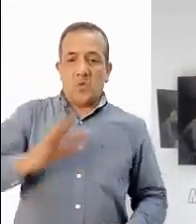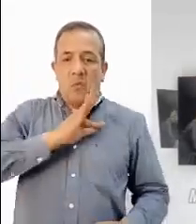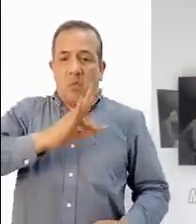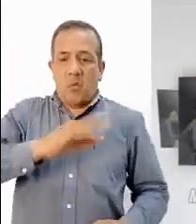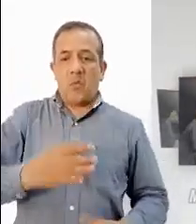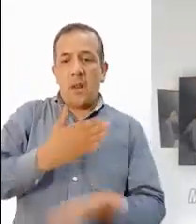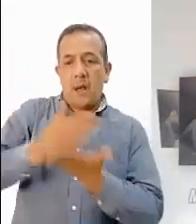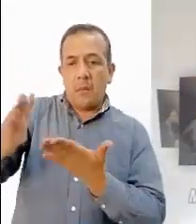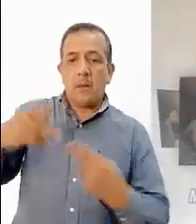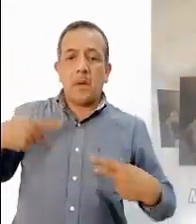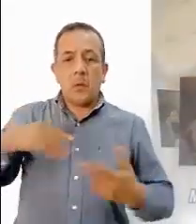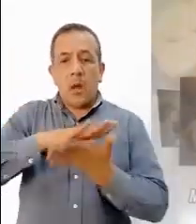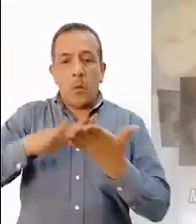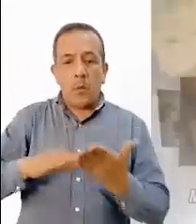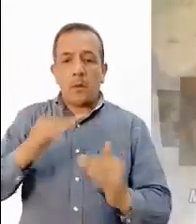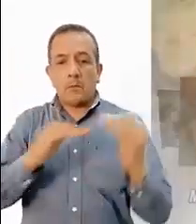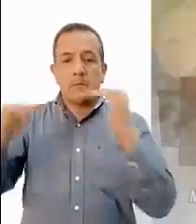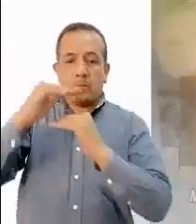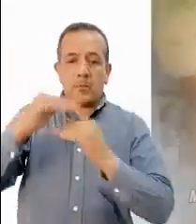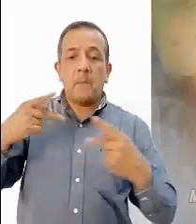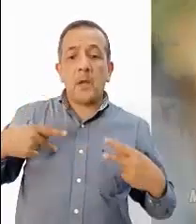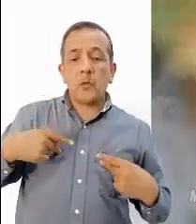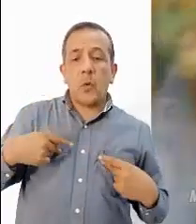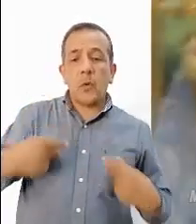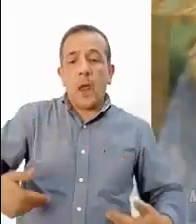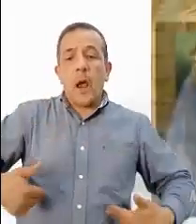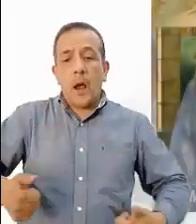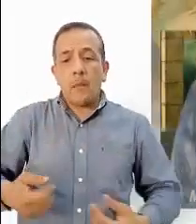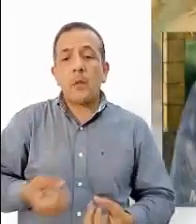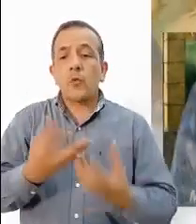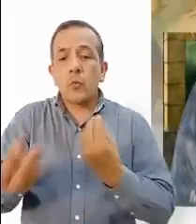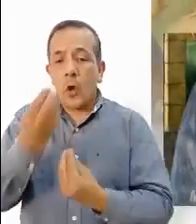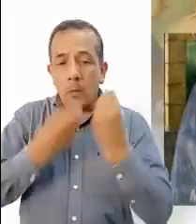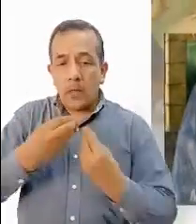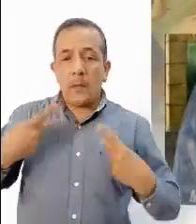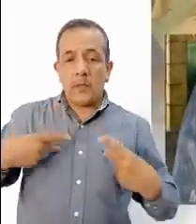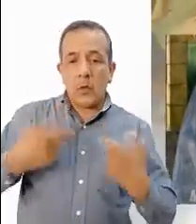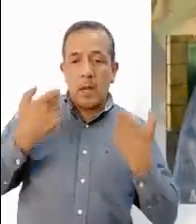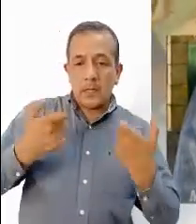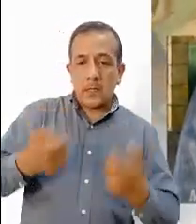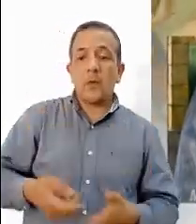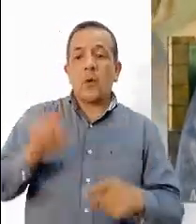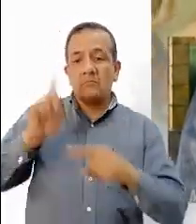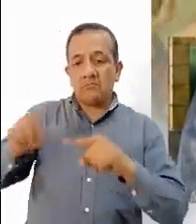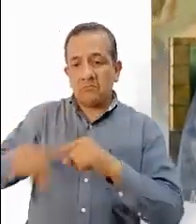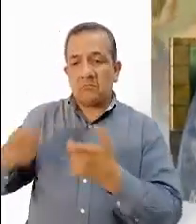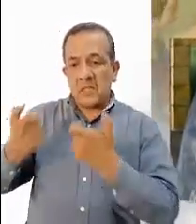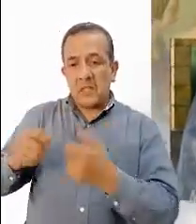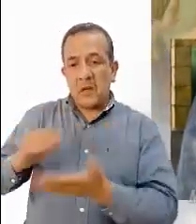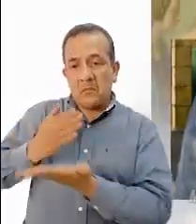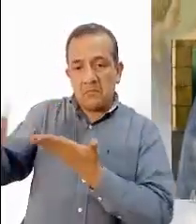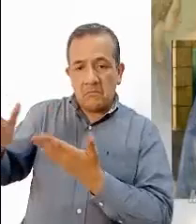humildes. A los hambrientos los colma de bienes y a los ricos los despide sin nada. Acordándose de su